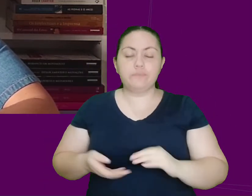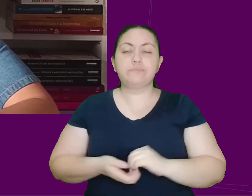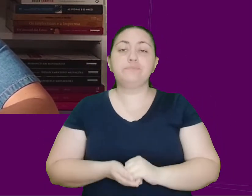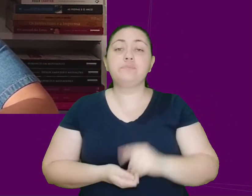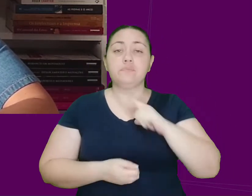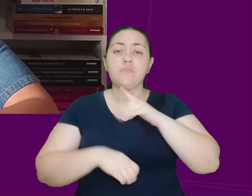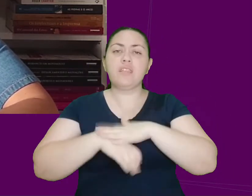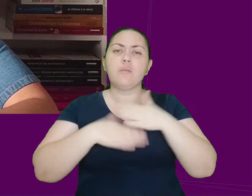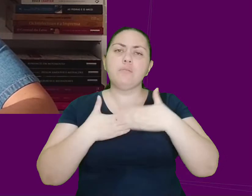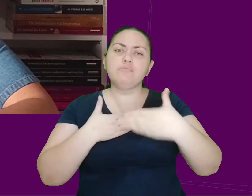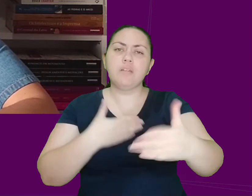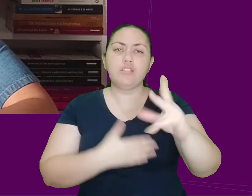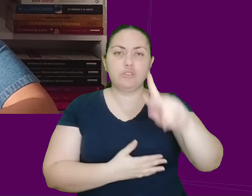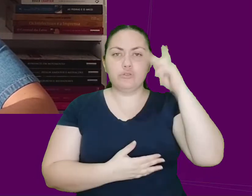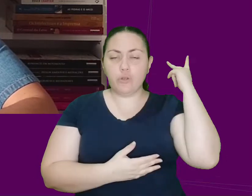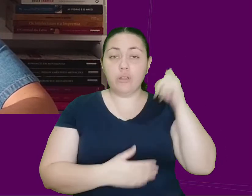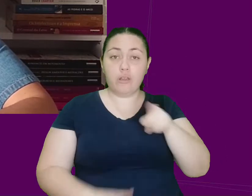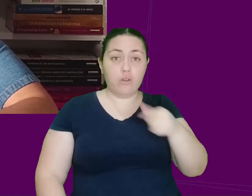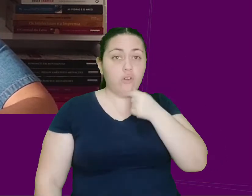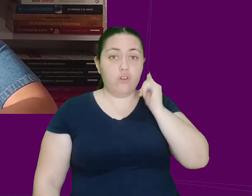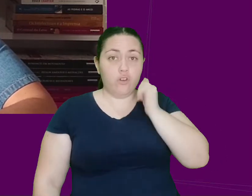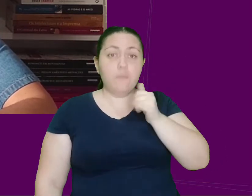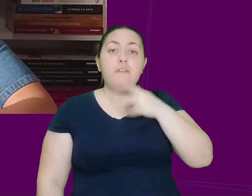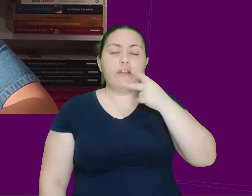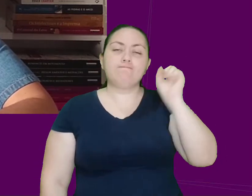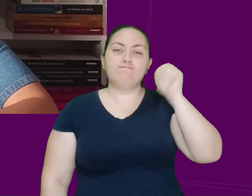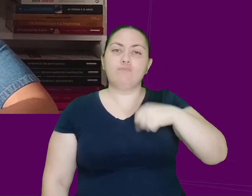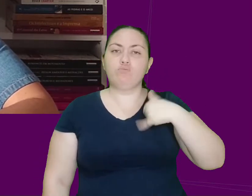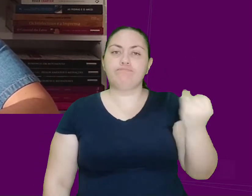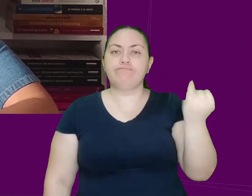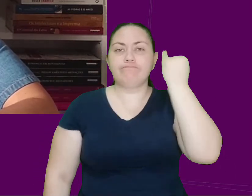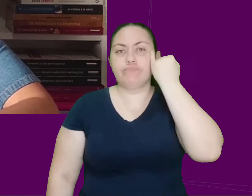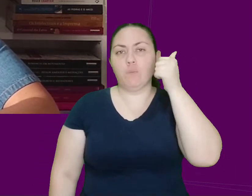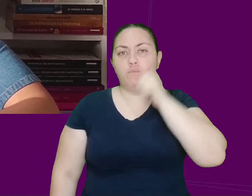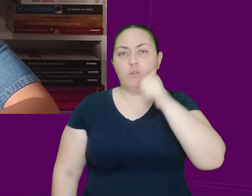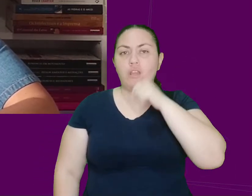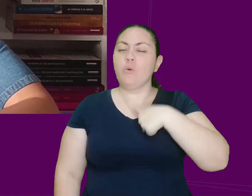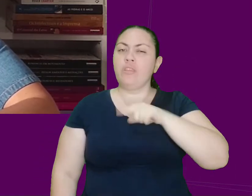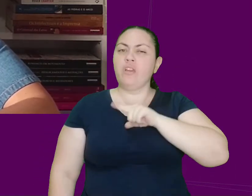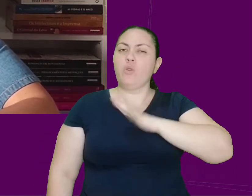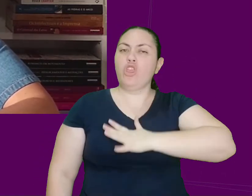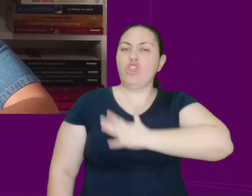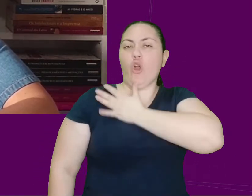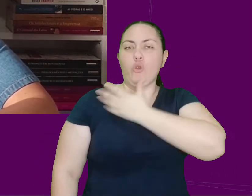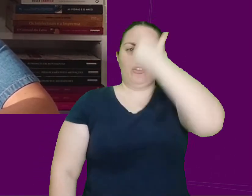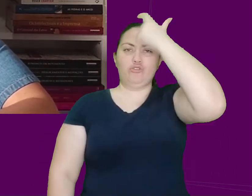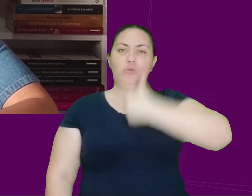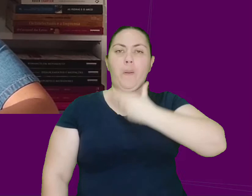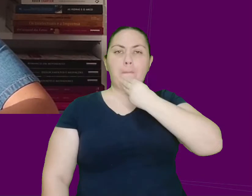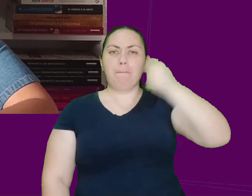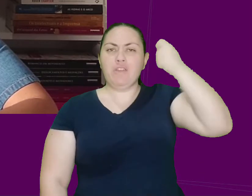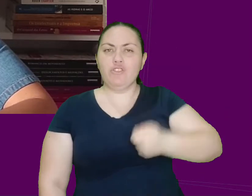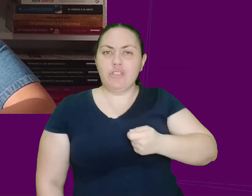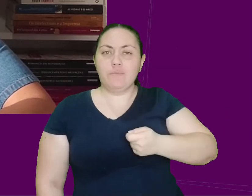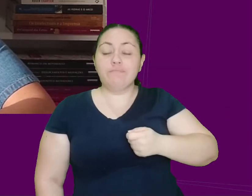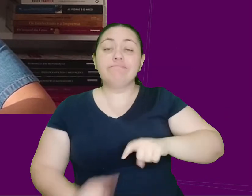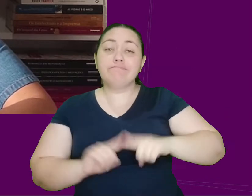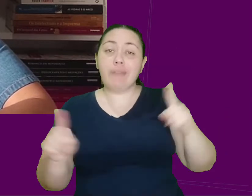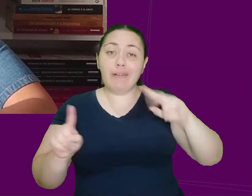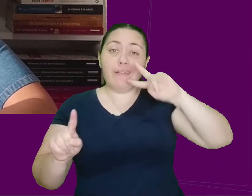momento da história, o narrador admite ser um imbecil com as mulheres e afirma ter nojo de seu machismo. Porém, apesar de reconhecer